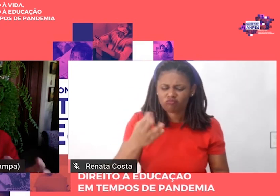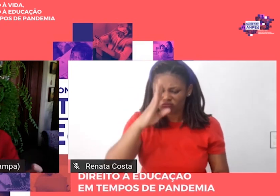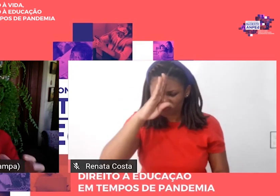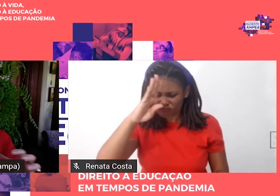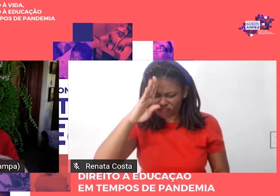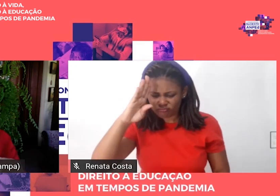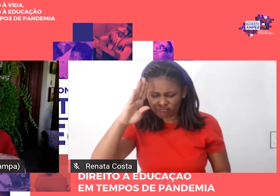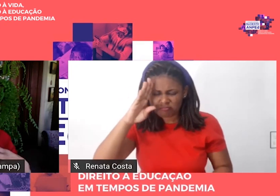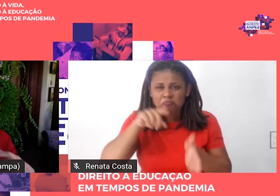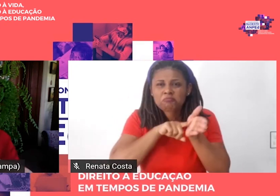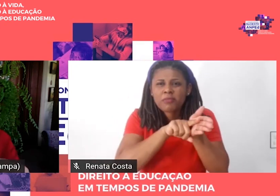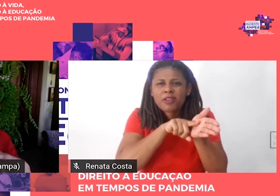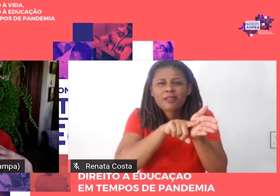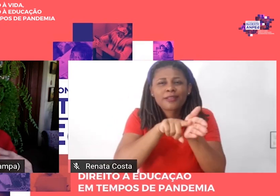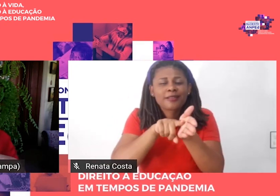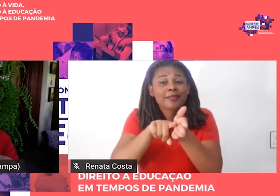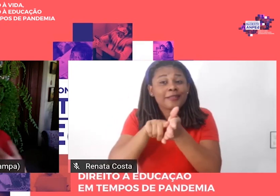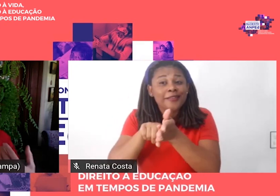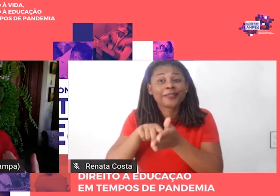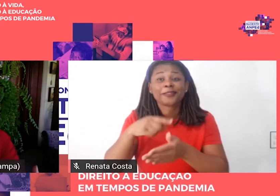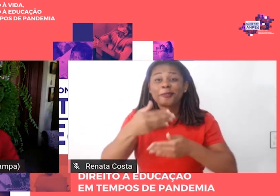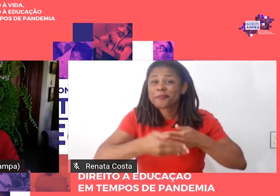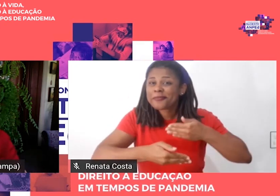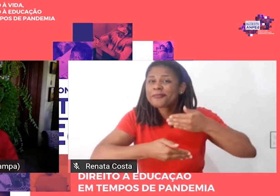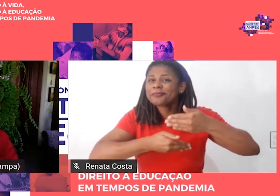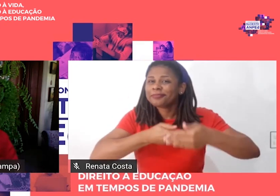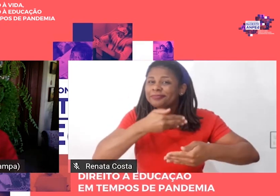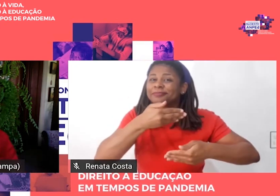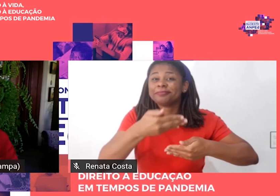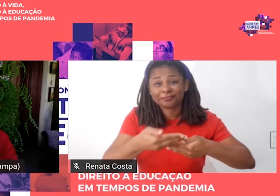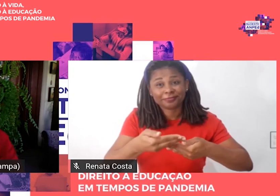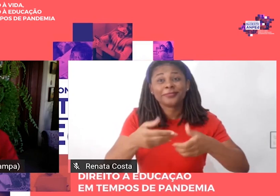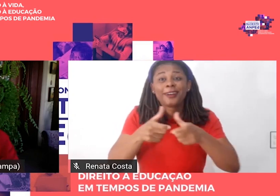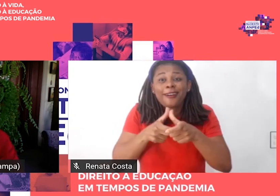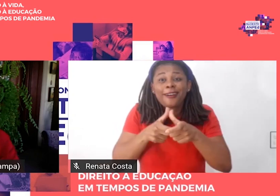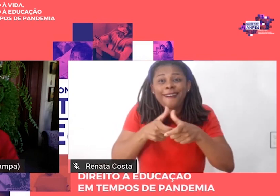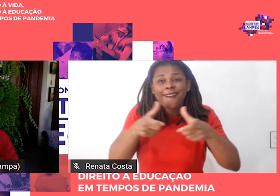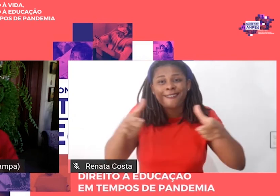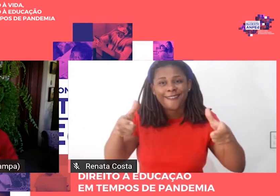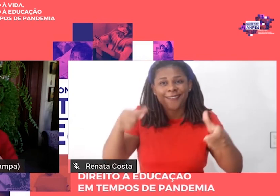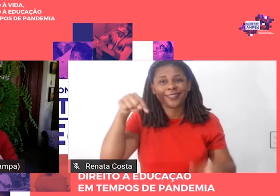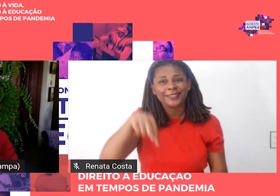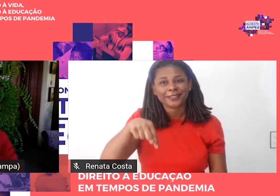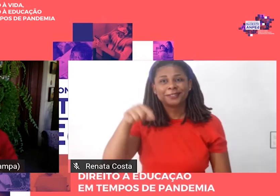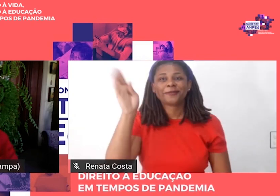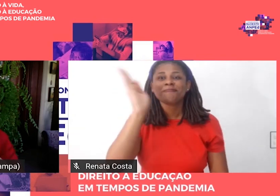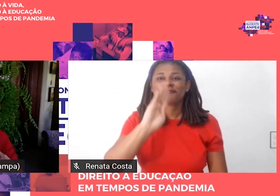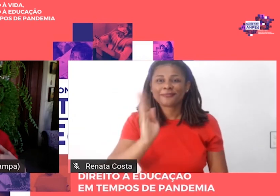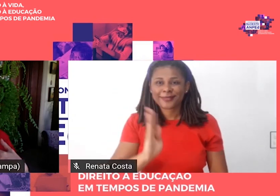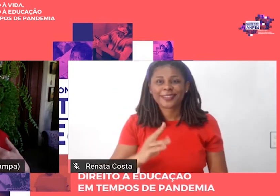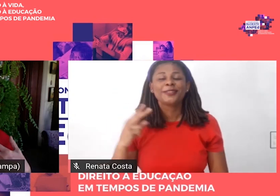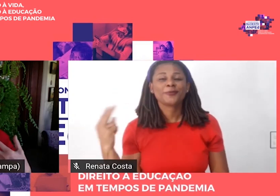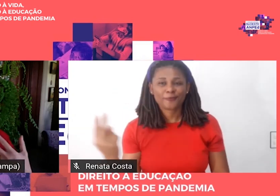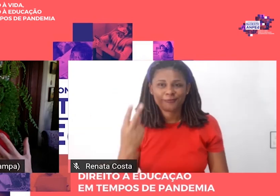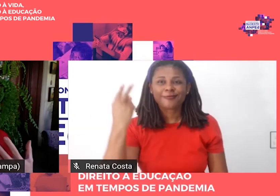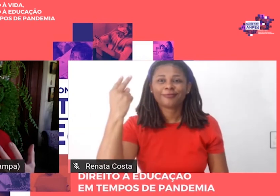estão num caminho de valorização no nosso país. E, portanto,